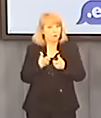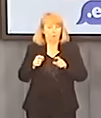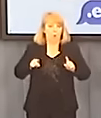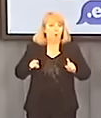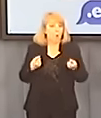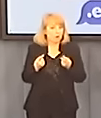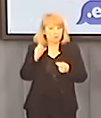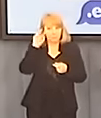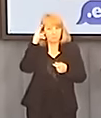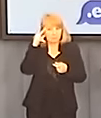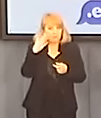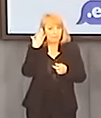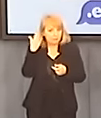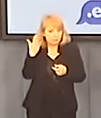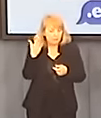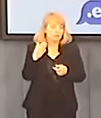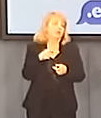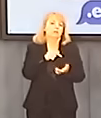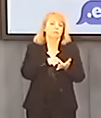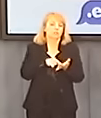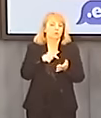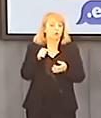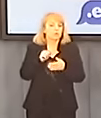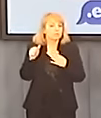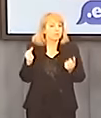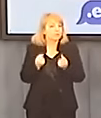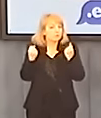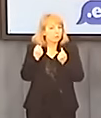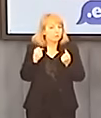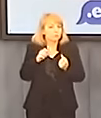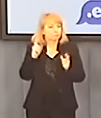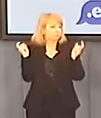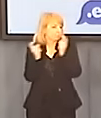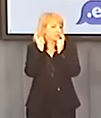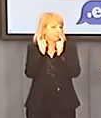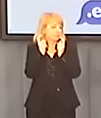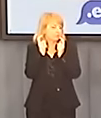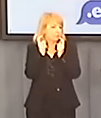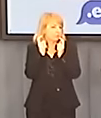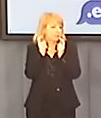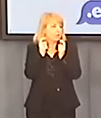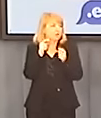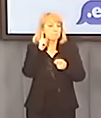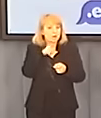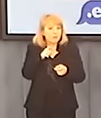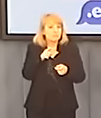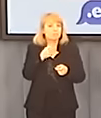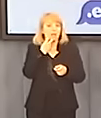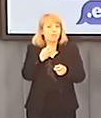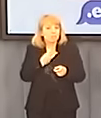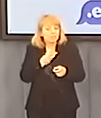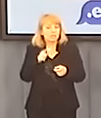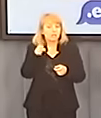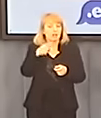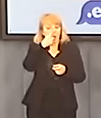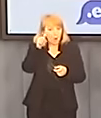zorientowany na wręcz działania dywersyjne, aby prawdziwa energetyka prosumencka w Polsce nie